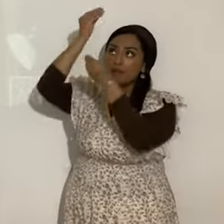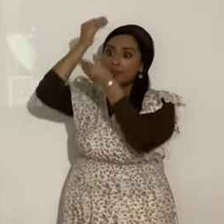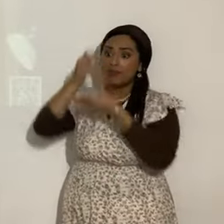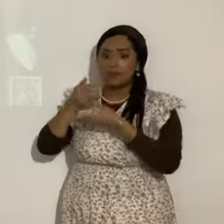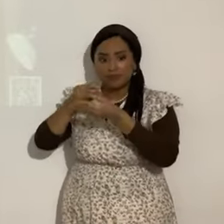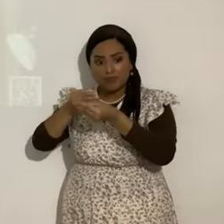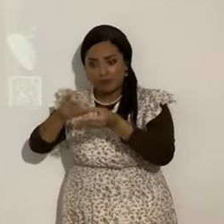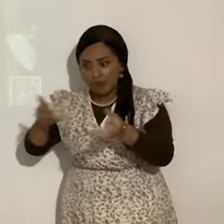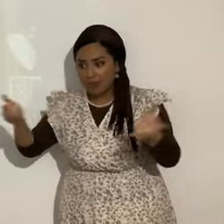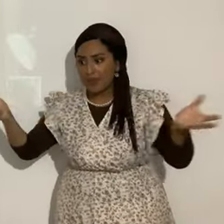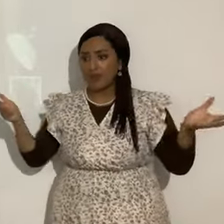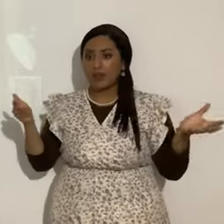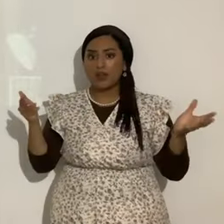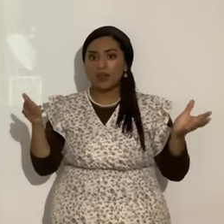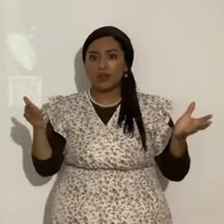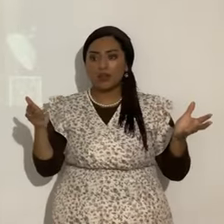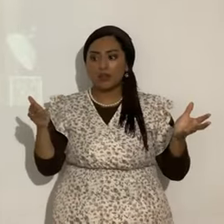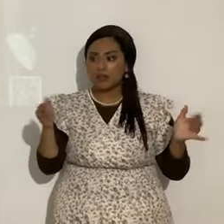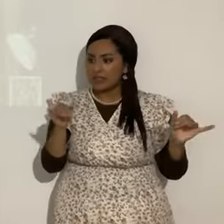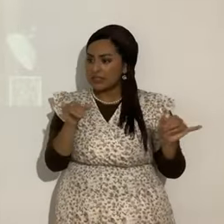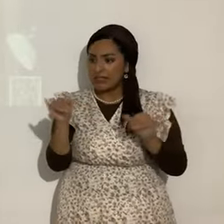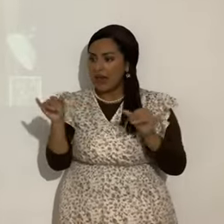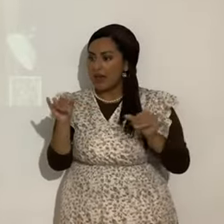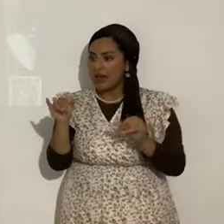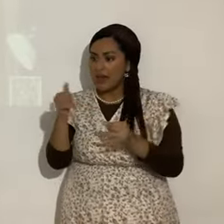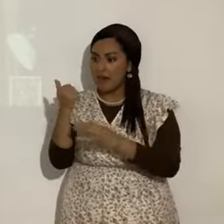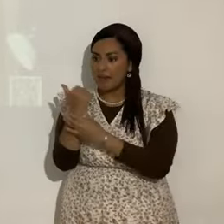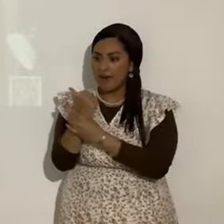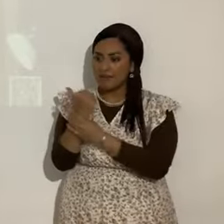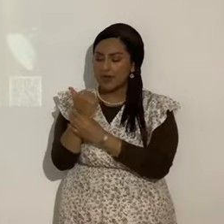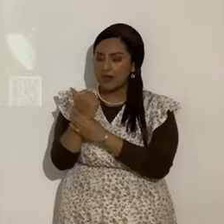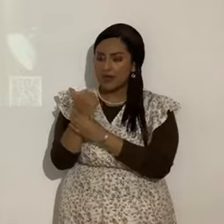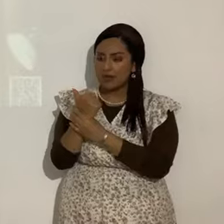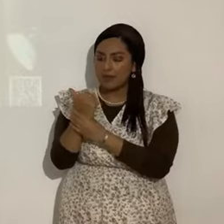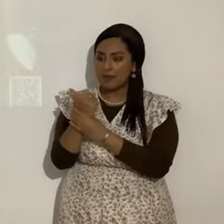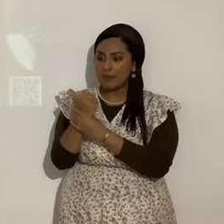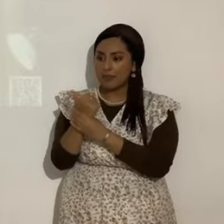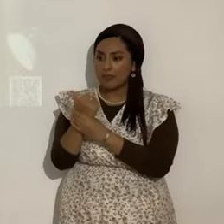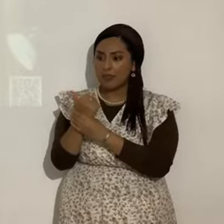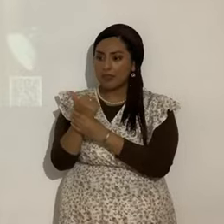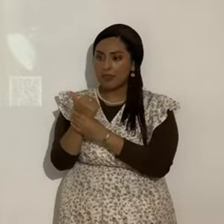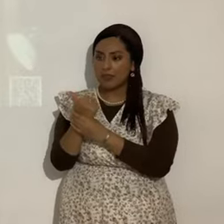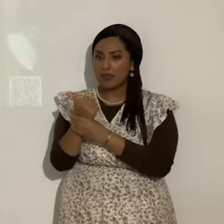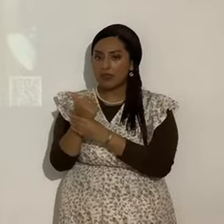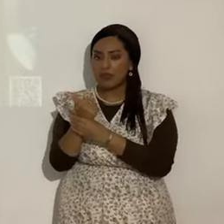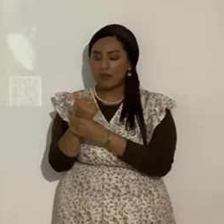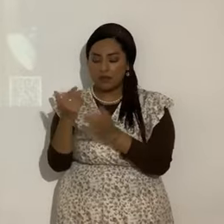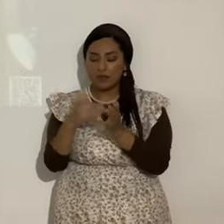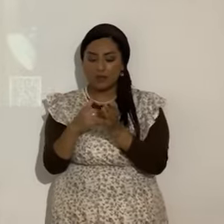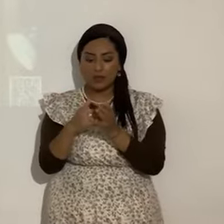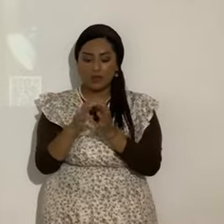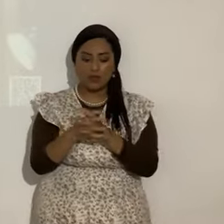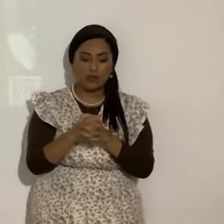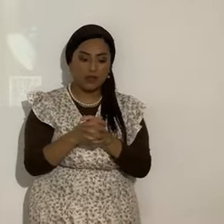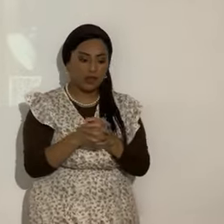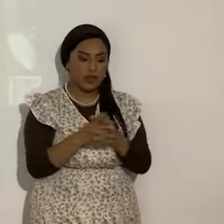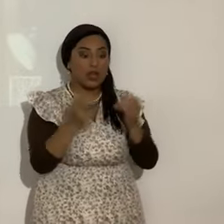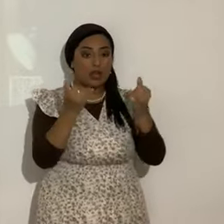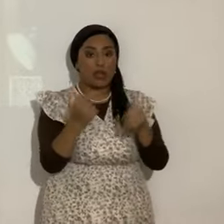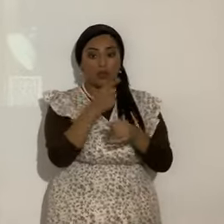No hizo esto Abraham, Abraham. Déjenme ver si leí bien. pero ahora procuráis matarme a mí,